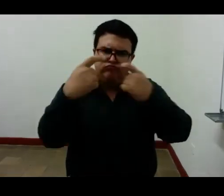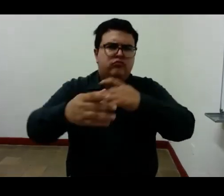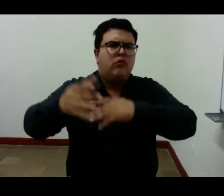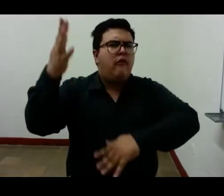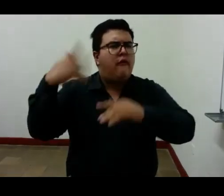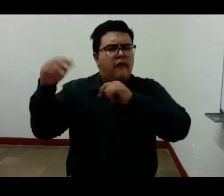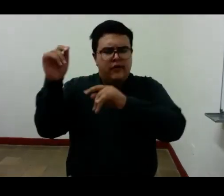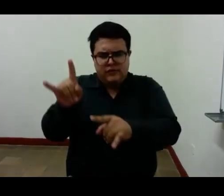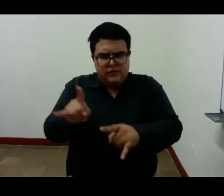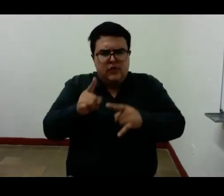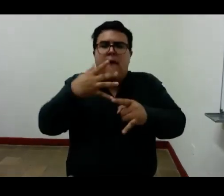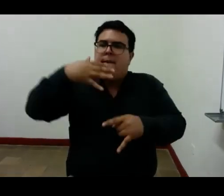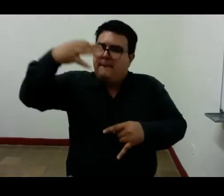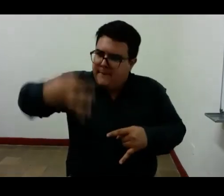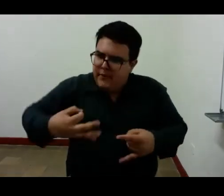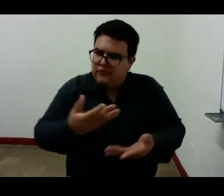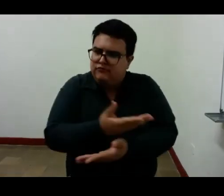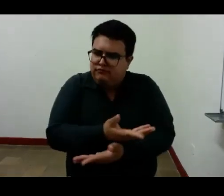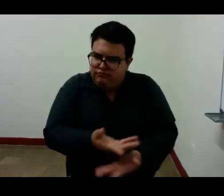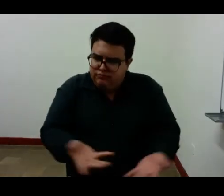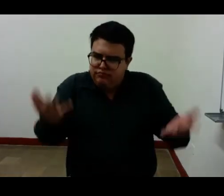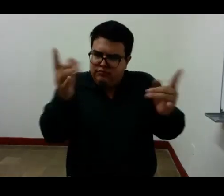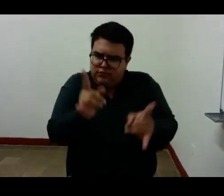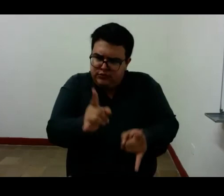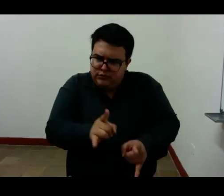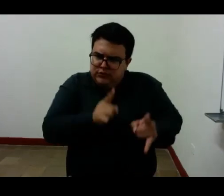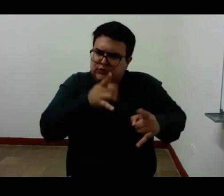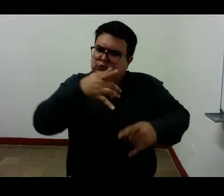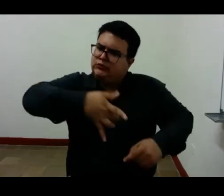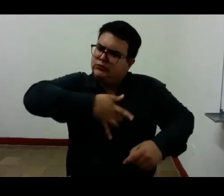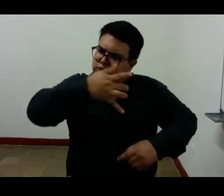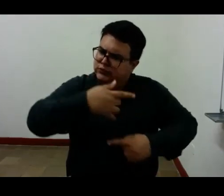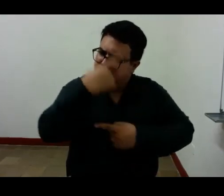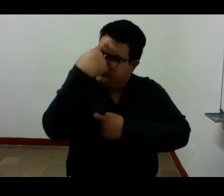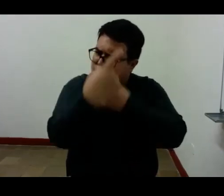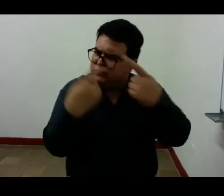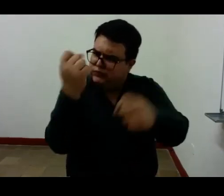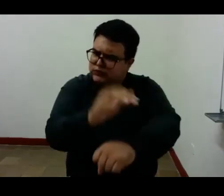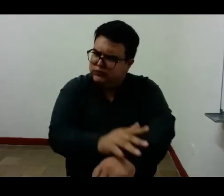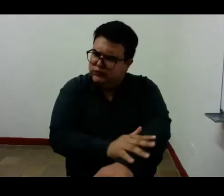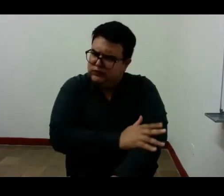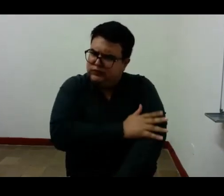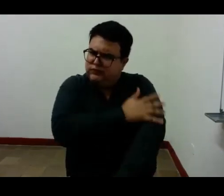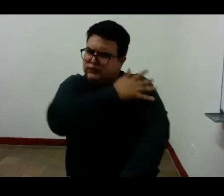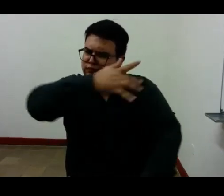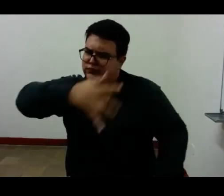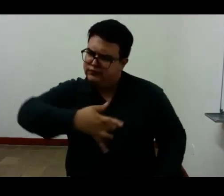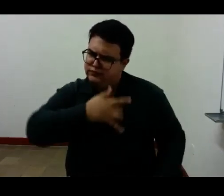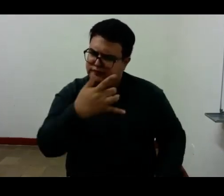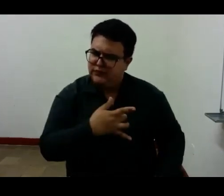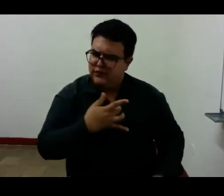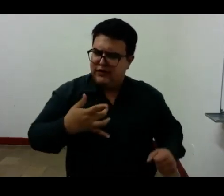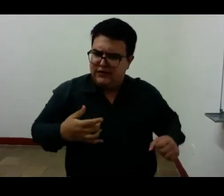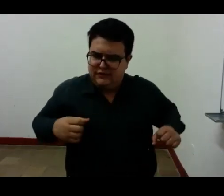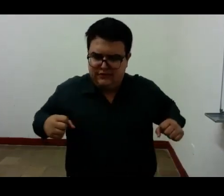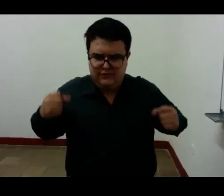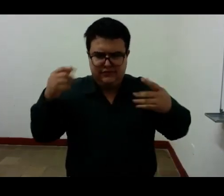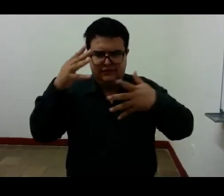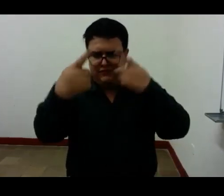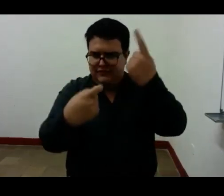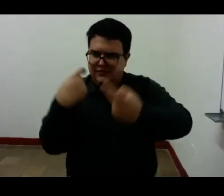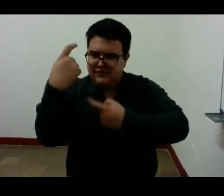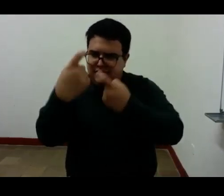lo inútil es bello porque es menos real que lo útil que se continúa y